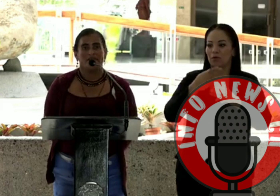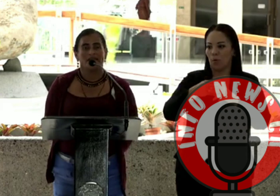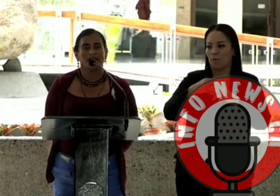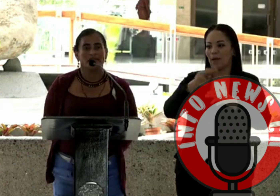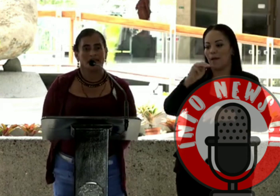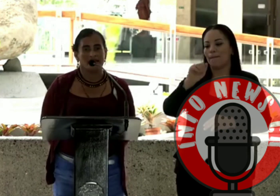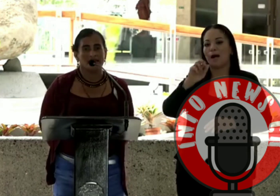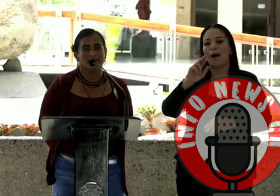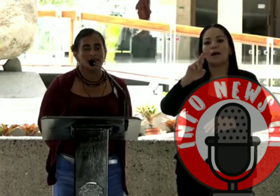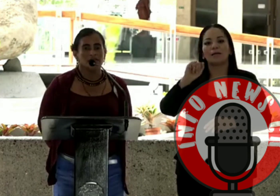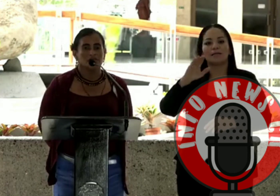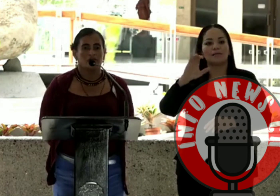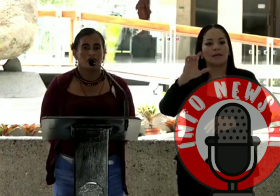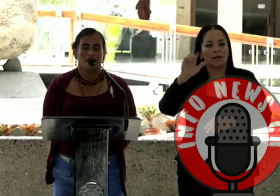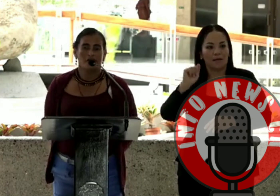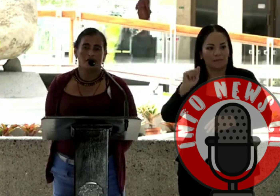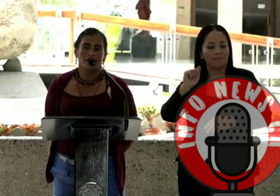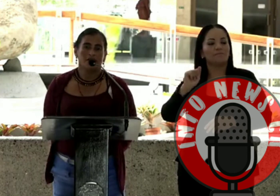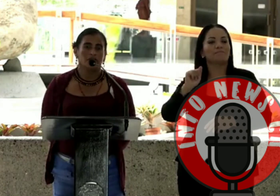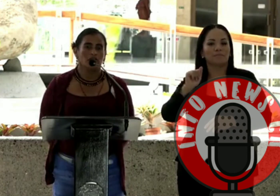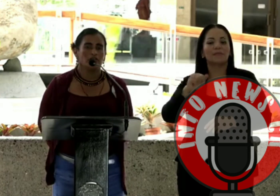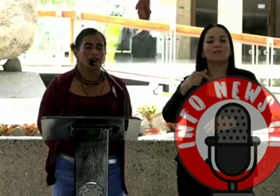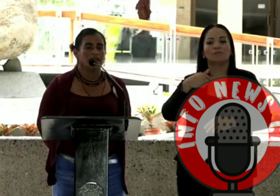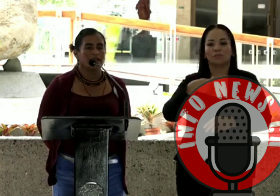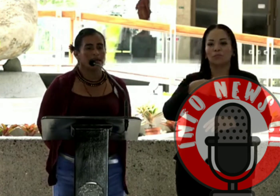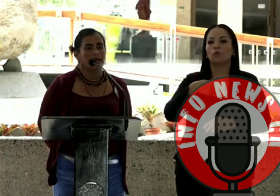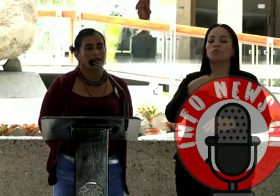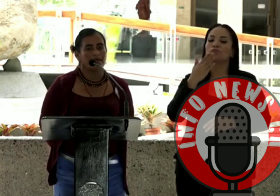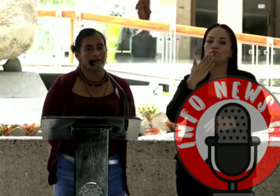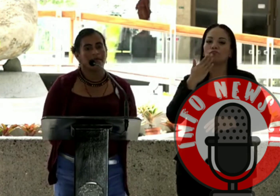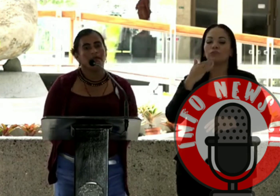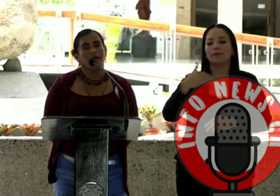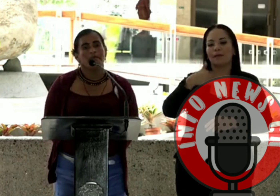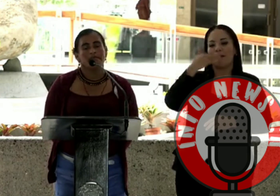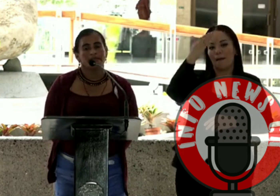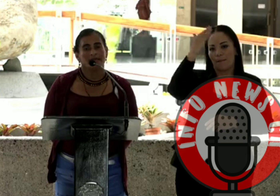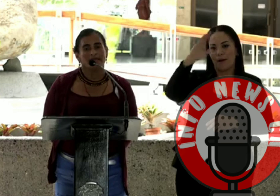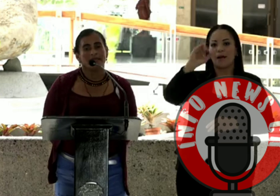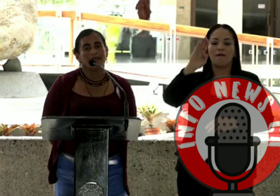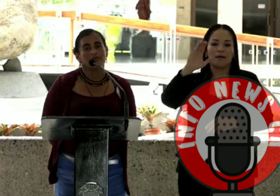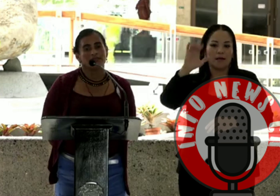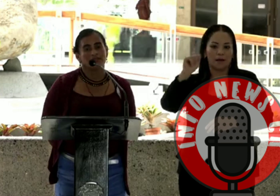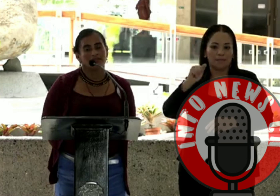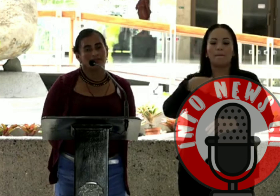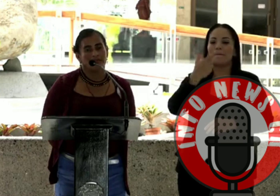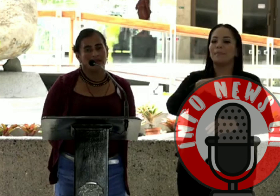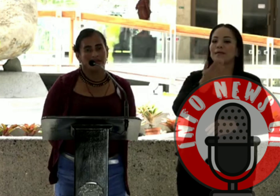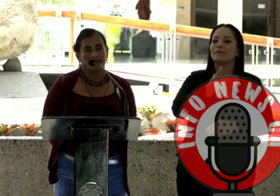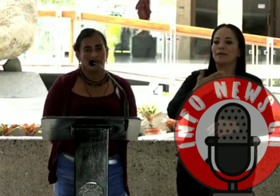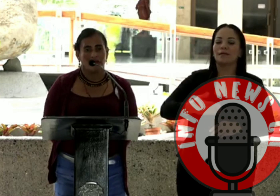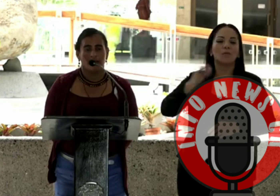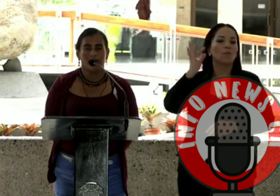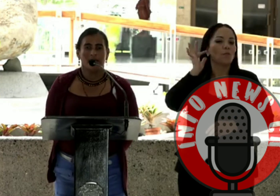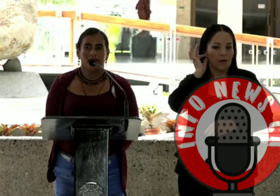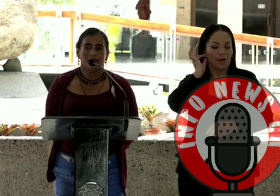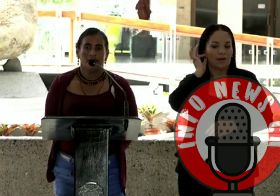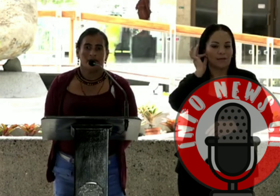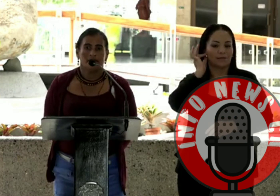Marisela Fernández Fernández. Soy indígena del territorio indígena talamanca-kabeca, presidenta de la Asociación de Mujeres Cabotacunana.